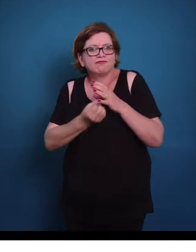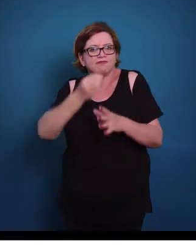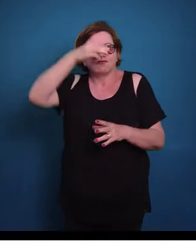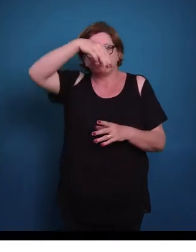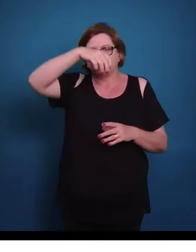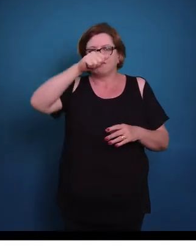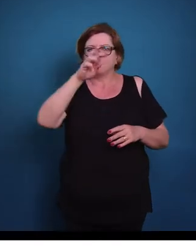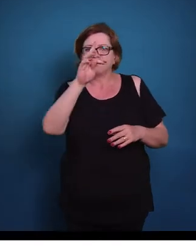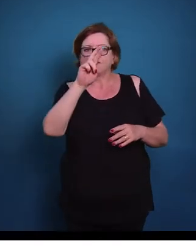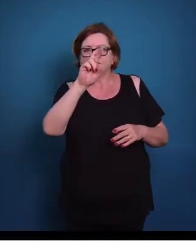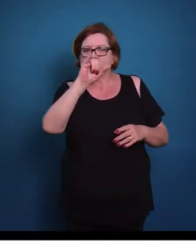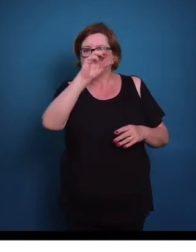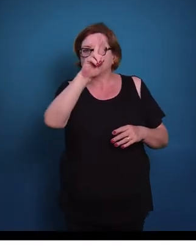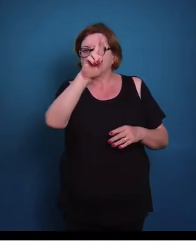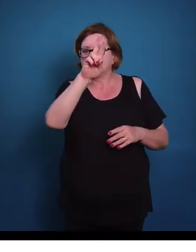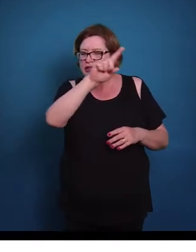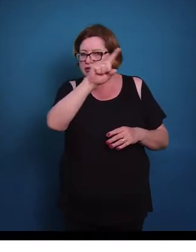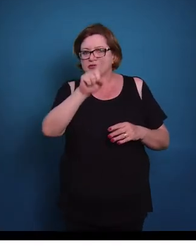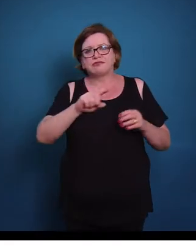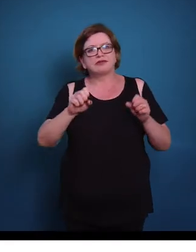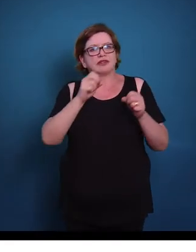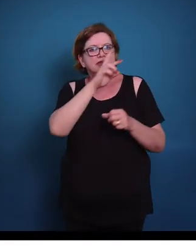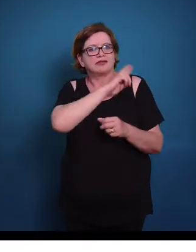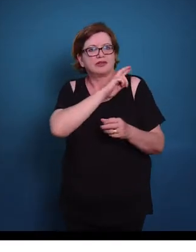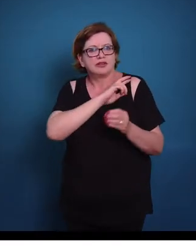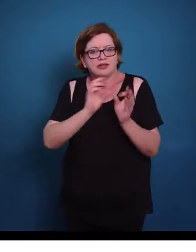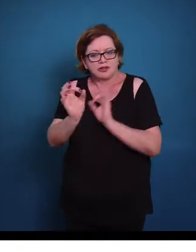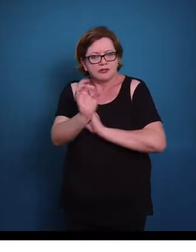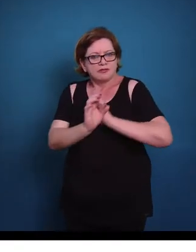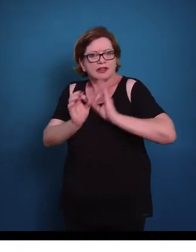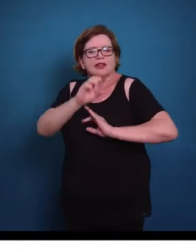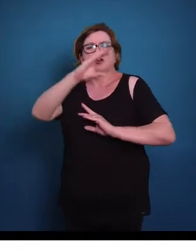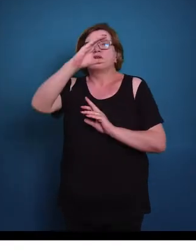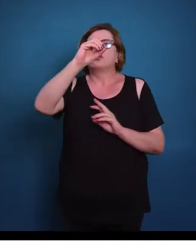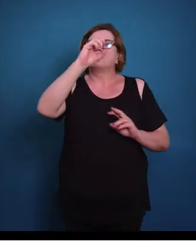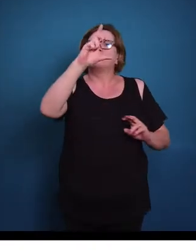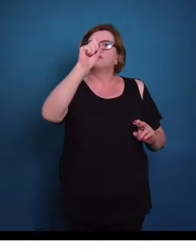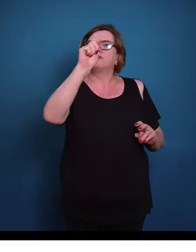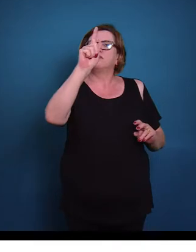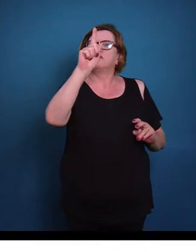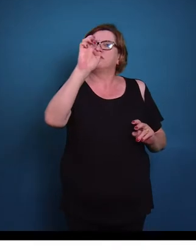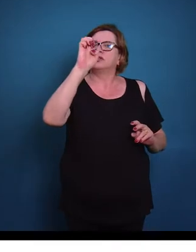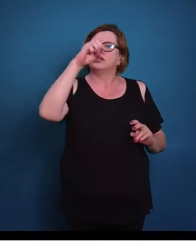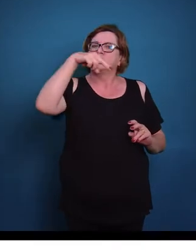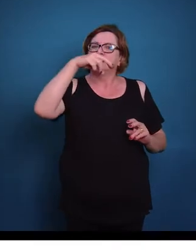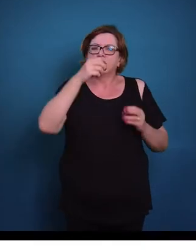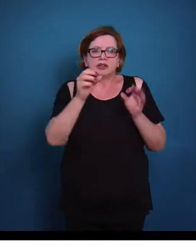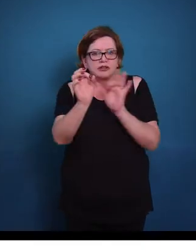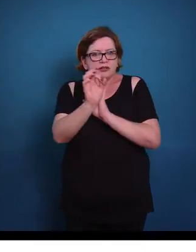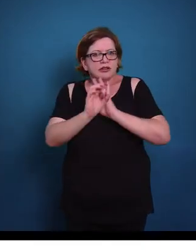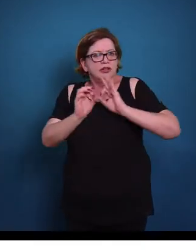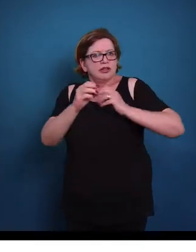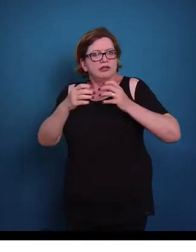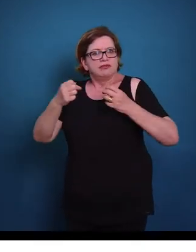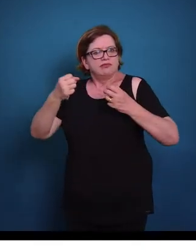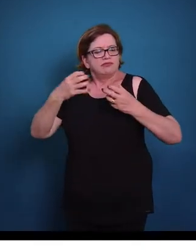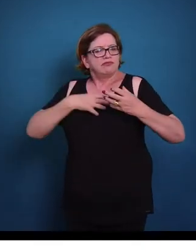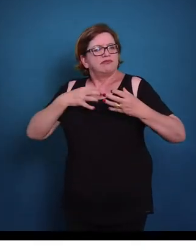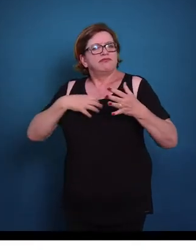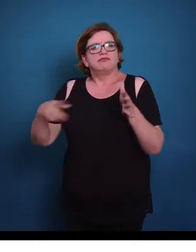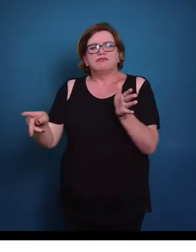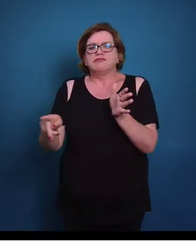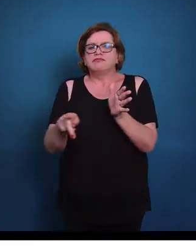responsáveis, nesse caso, por sintetizar colágeno e elastina que vão dar característica desse tecido